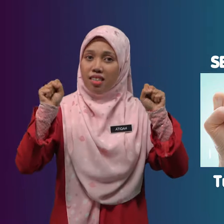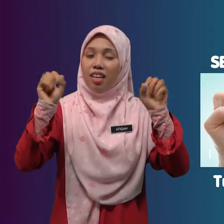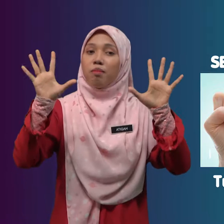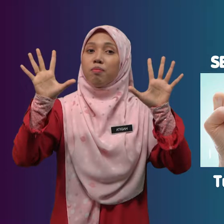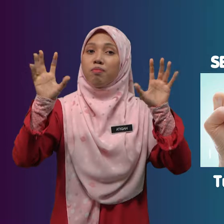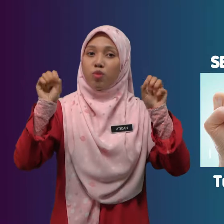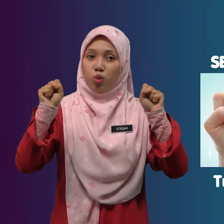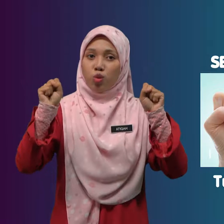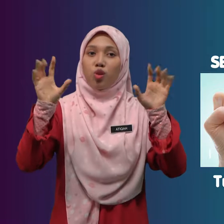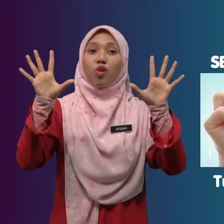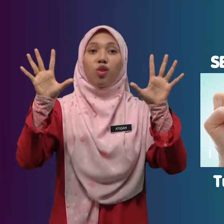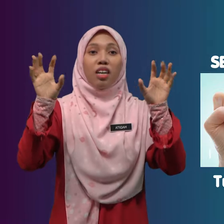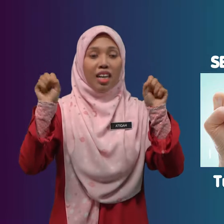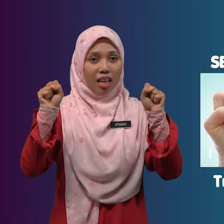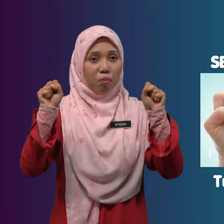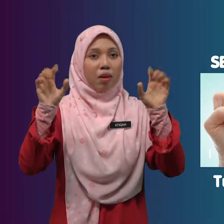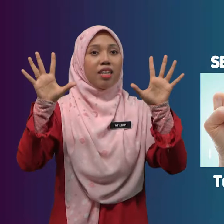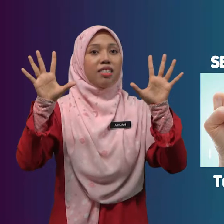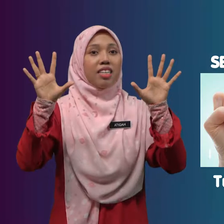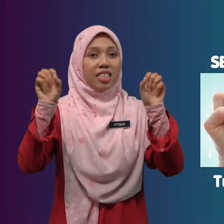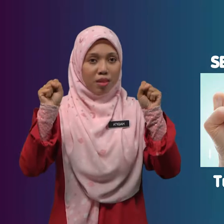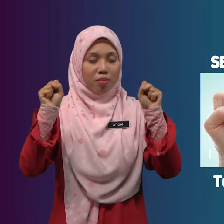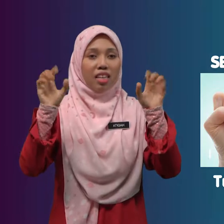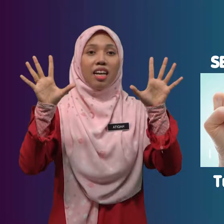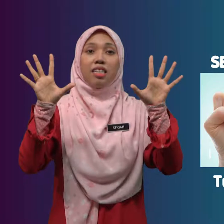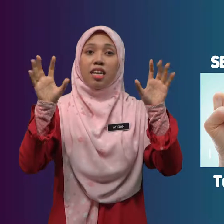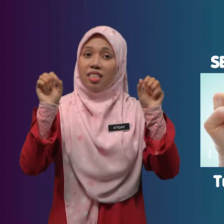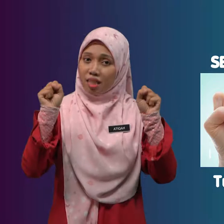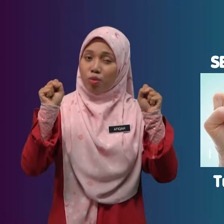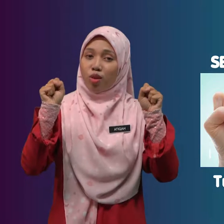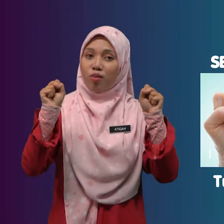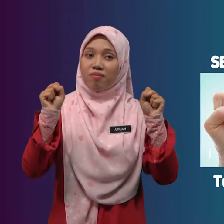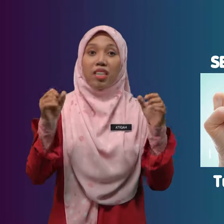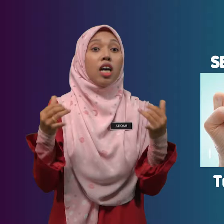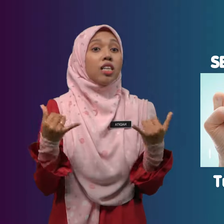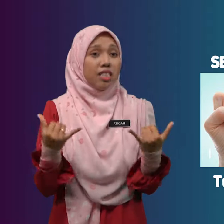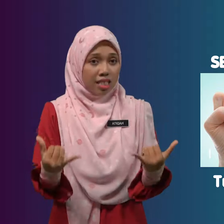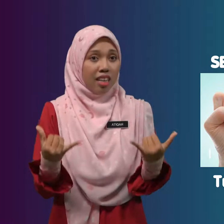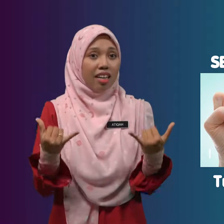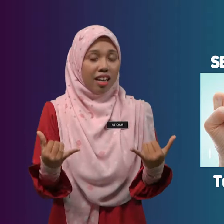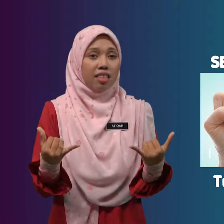enam, tujuh, lapan, sembilan, sepuluh. Sekarang,